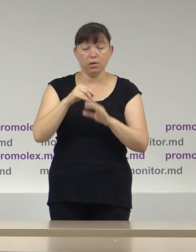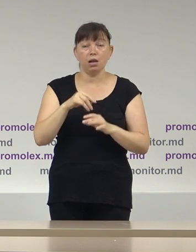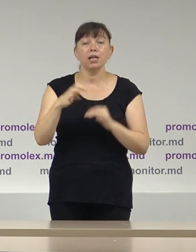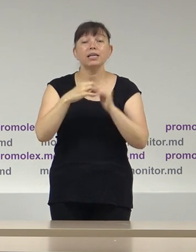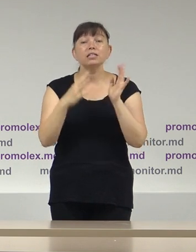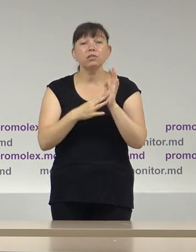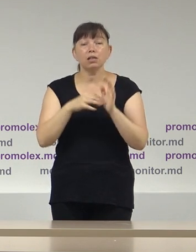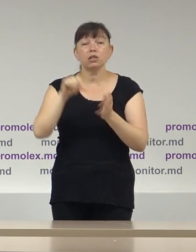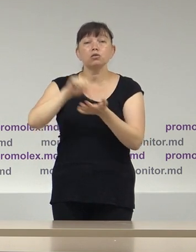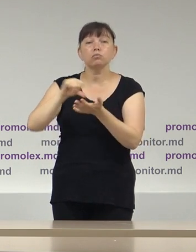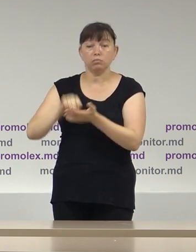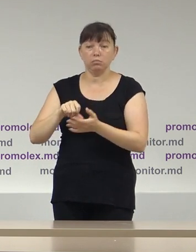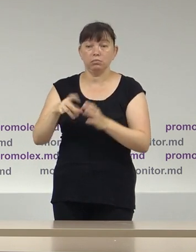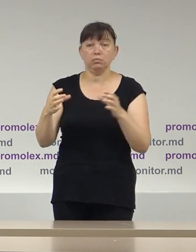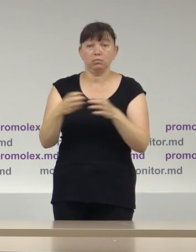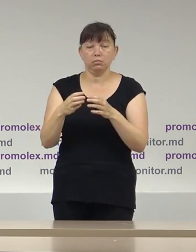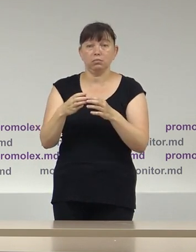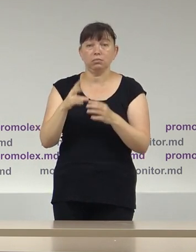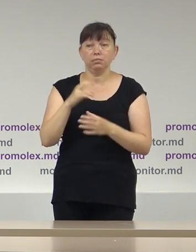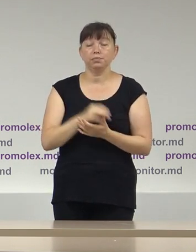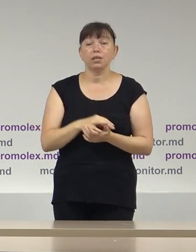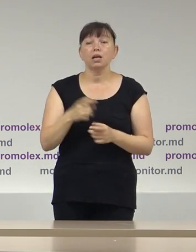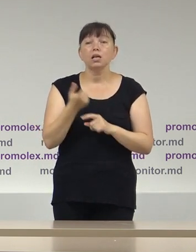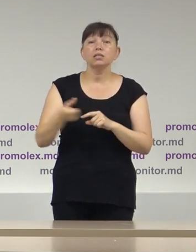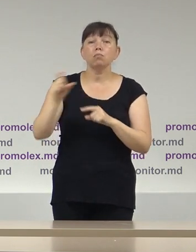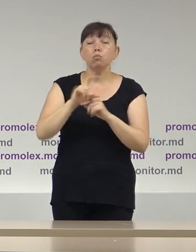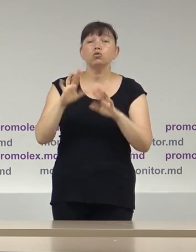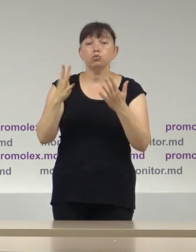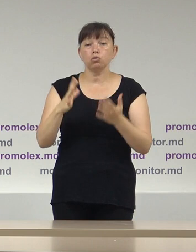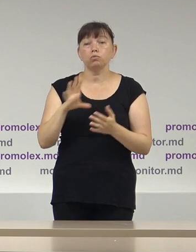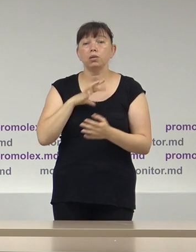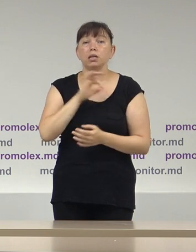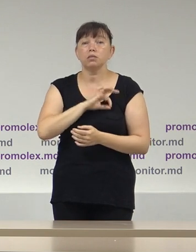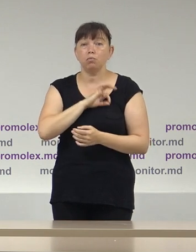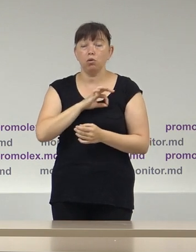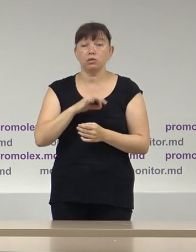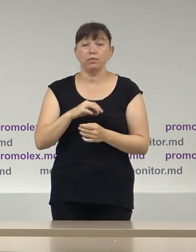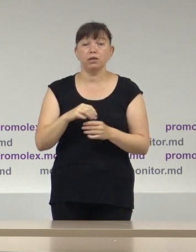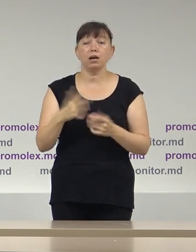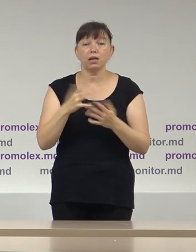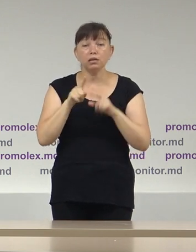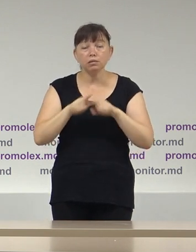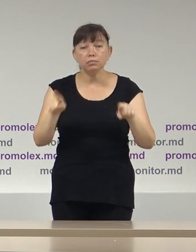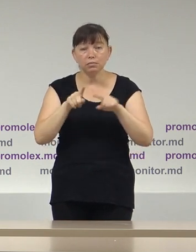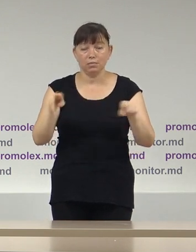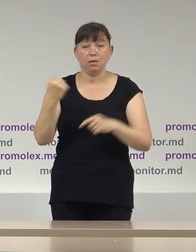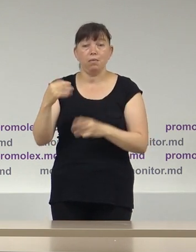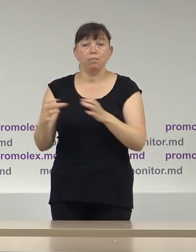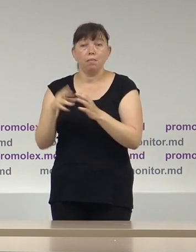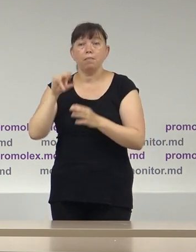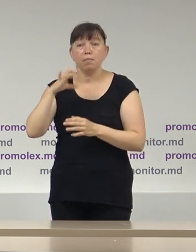19 concurenții electorale. Deci, cele mai multe cazuri au fost utilizate în activitățile de promovare ale PAS,